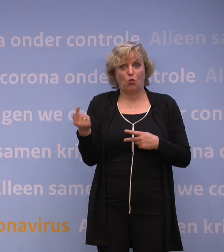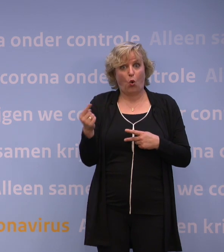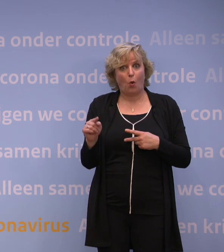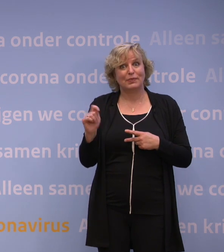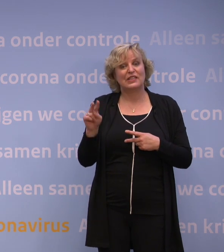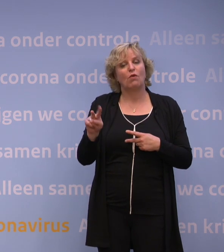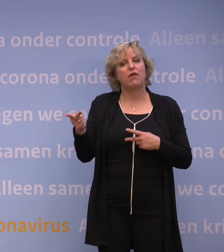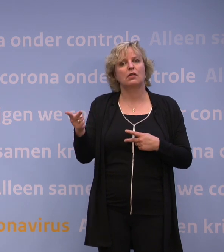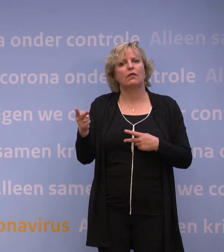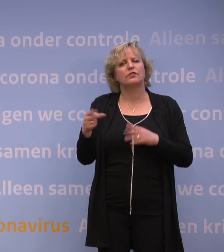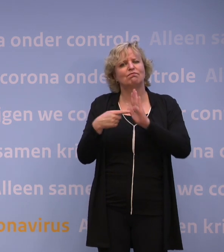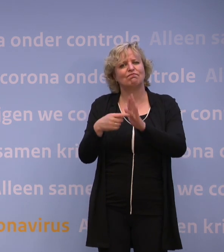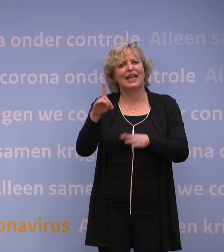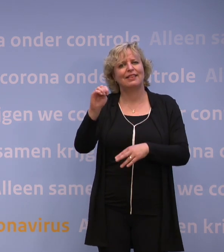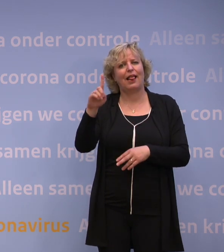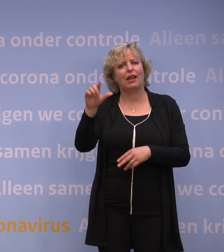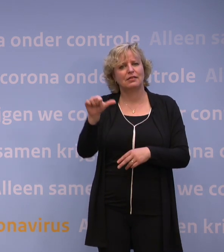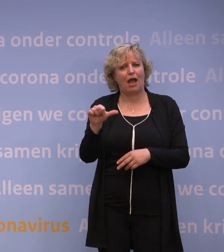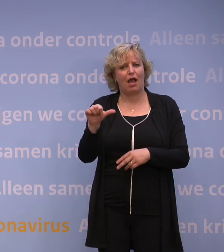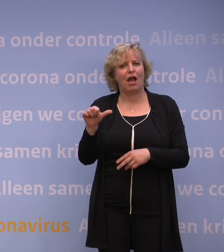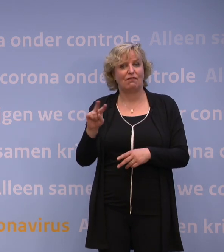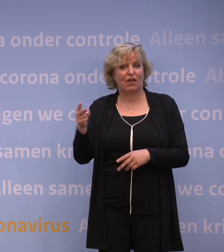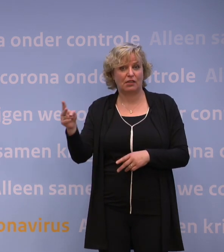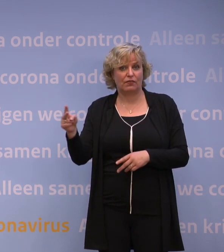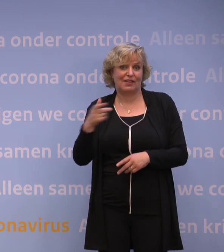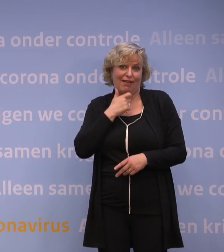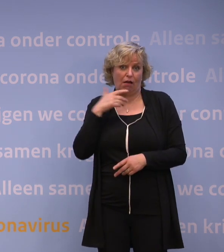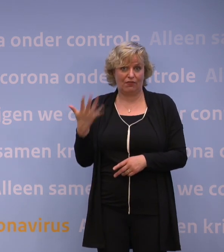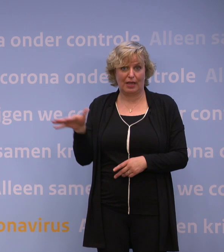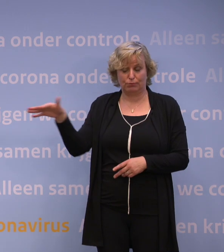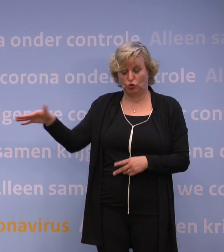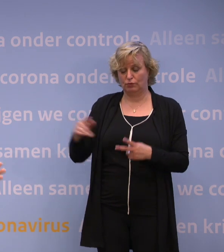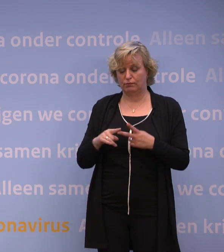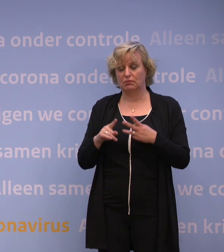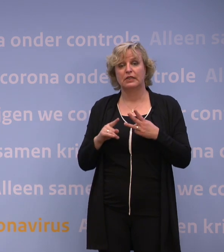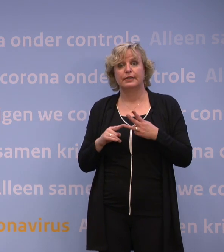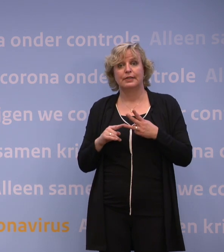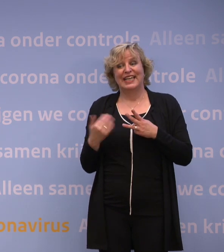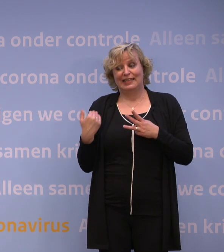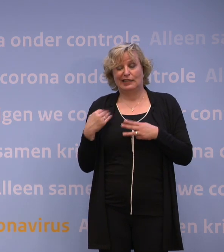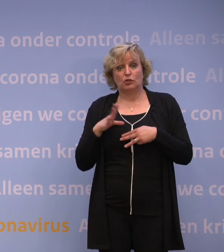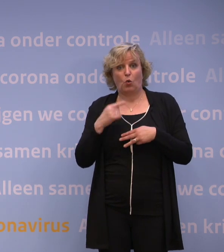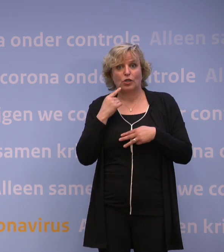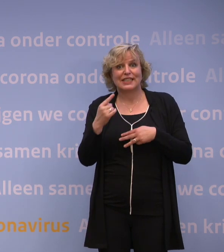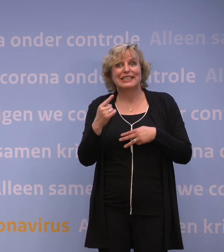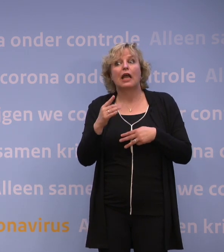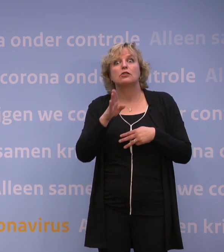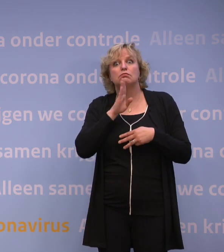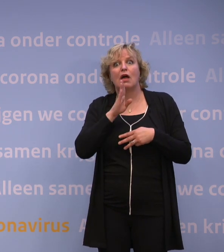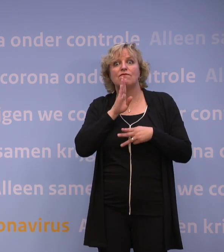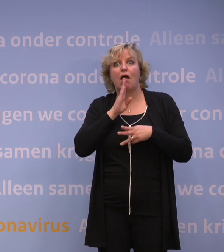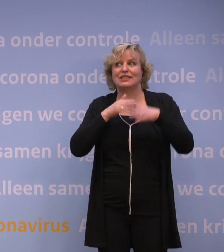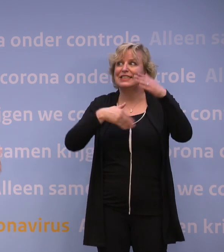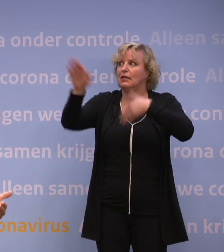komen, zoals die Delta-variant die in Engeland nu zo rondgaat. Je weet ook nog niet, ook dat werd net gezegd, wat er gebeurt bij terugkeer van